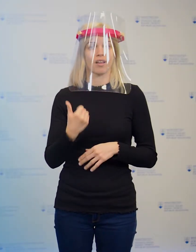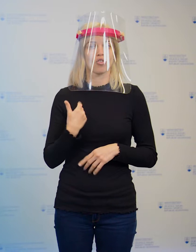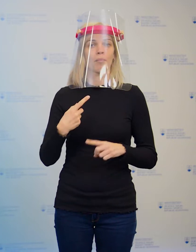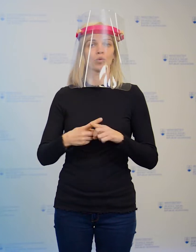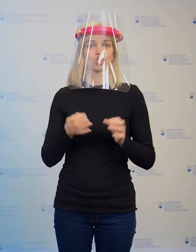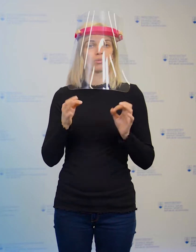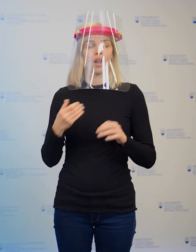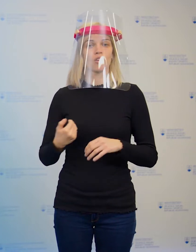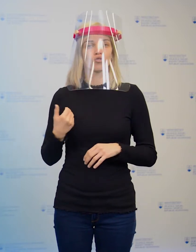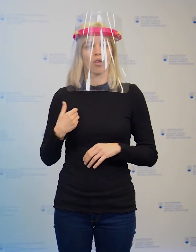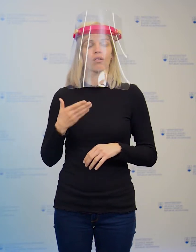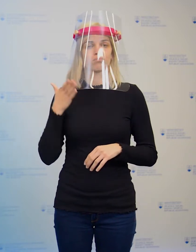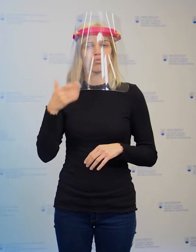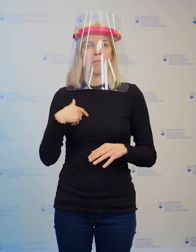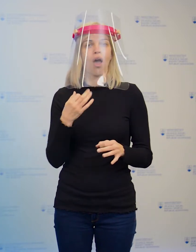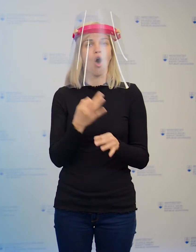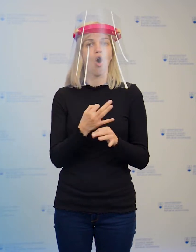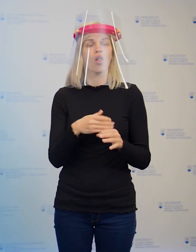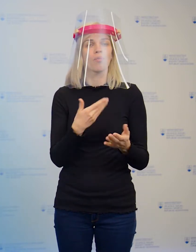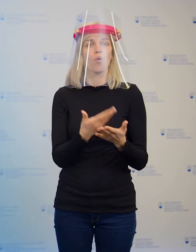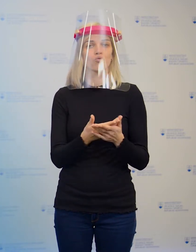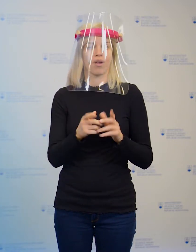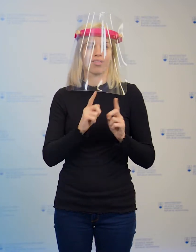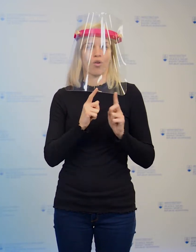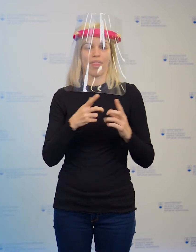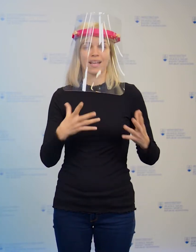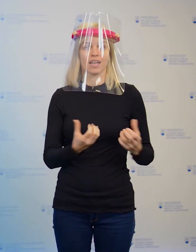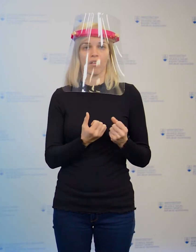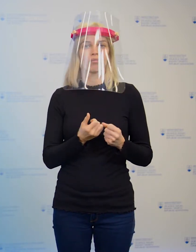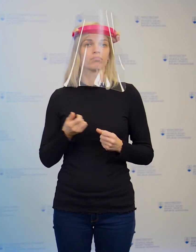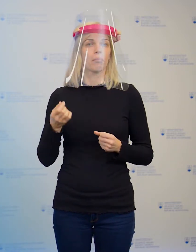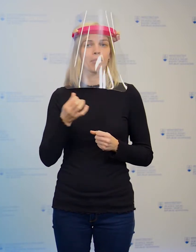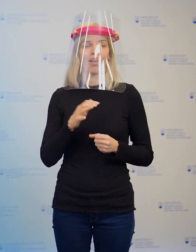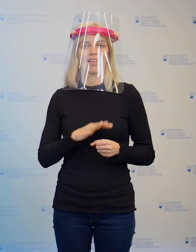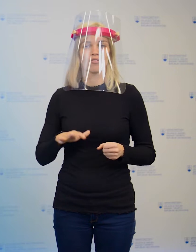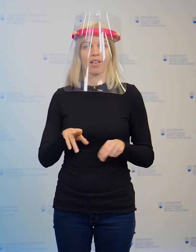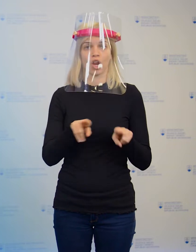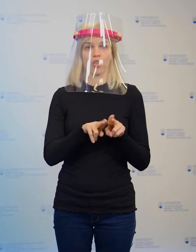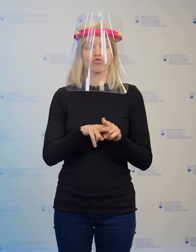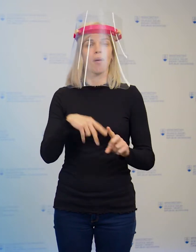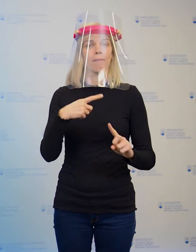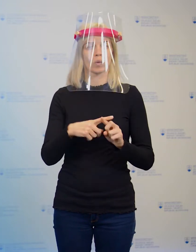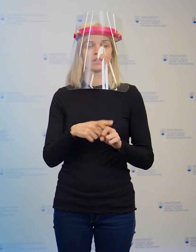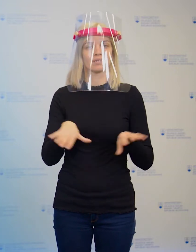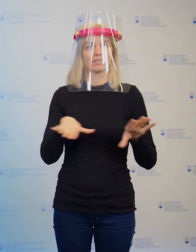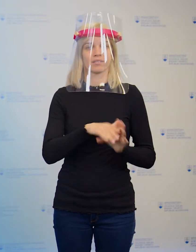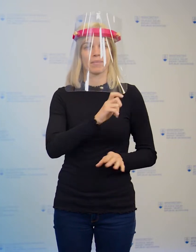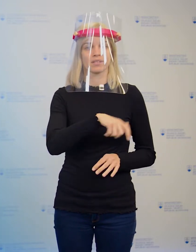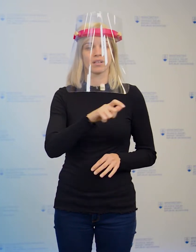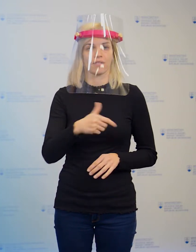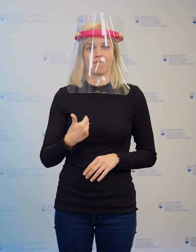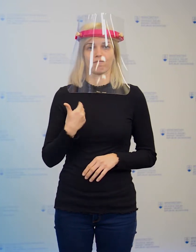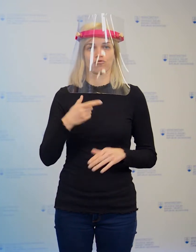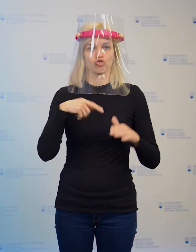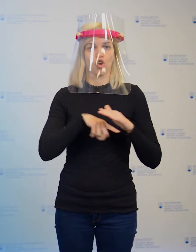špeciálnych škôl budeme odporúčať po dohode so zriadovateľmi pretestovať rodičov a následne aj zamestnancov danej